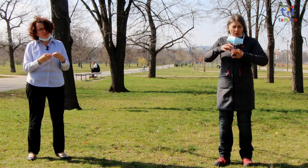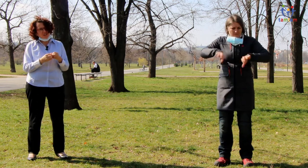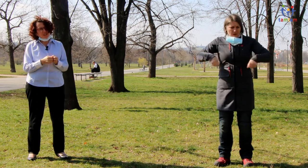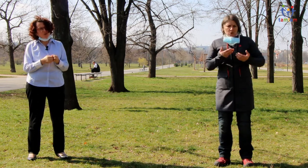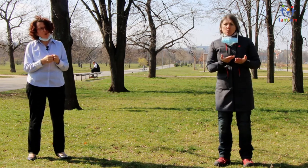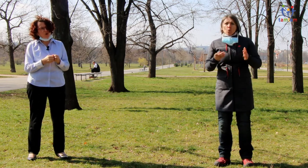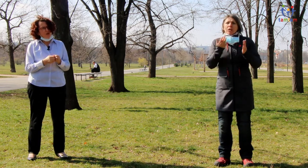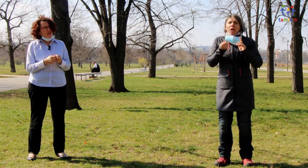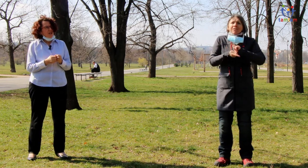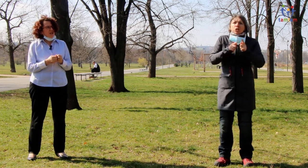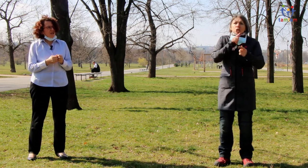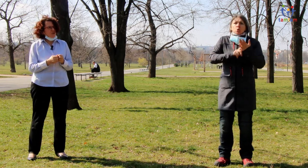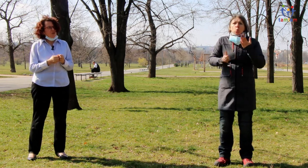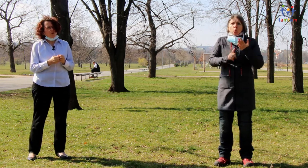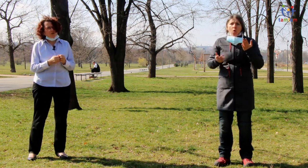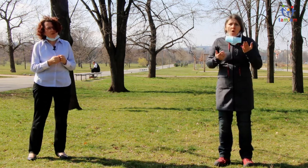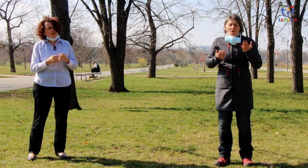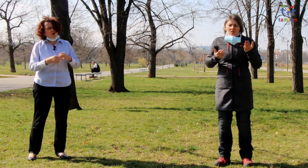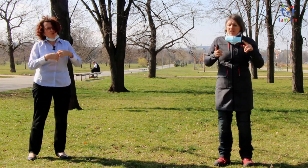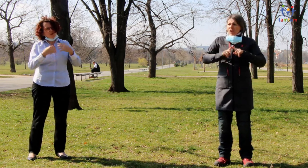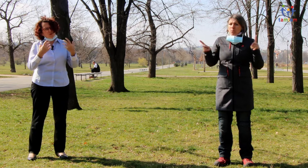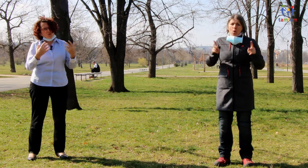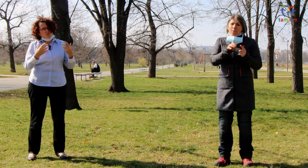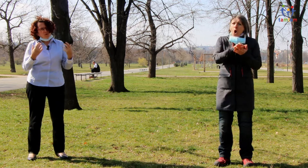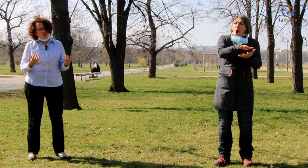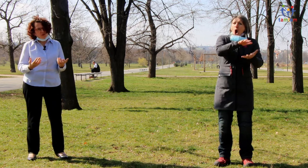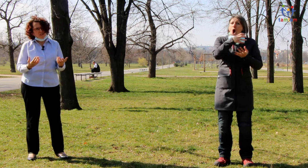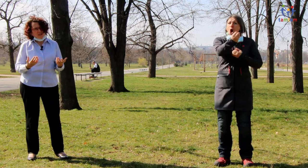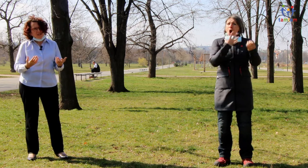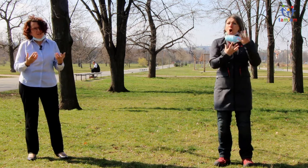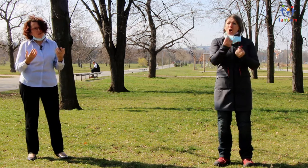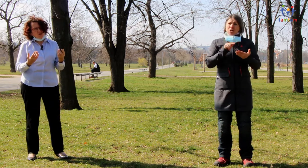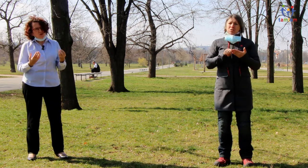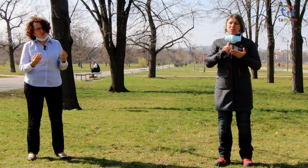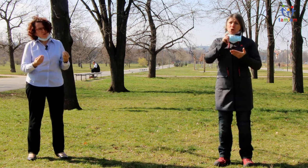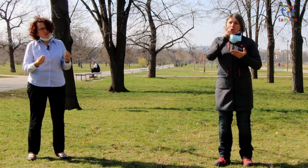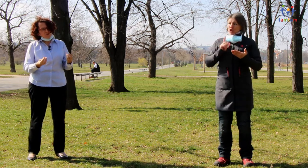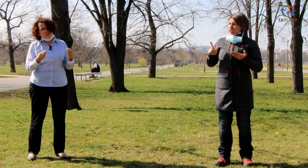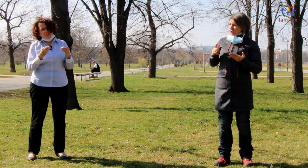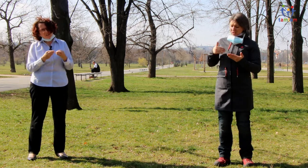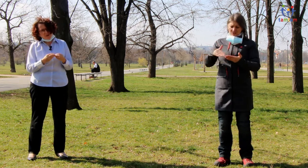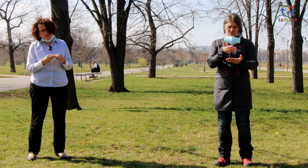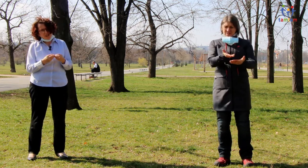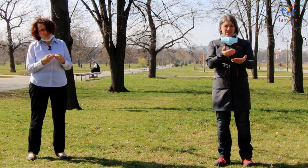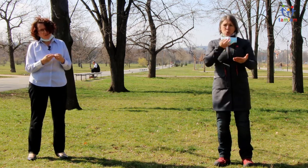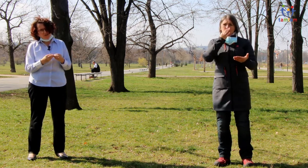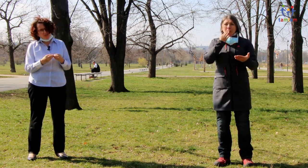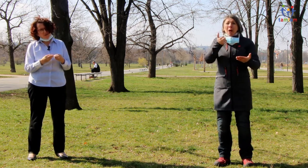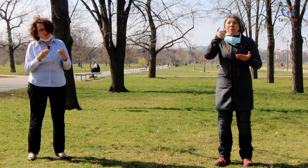zadaný úkol, nebo pokud je toho opravdu hodně, co třeba musíte s prvňáčkem zvládnout a